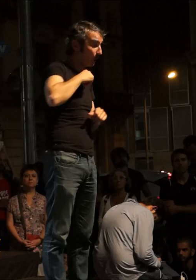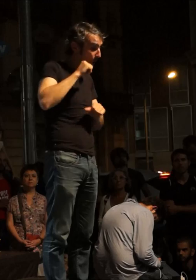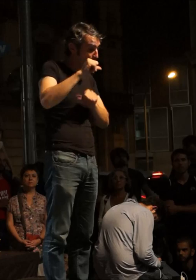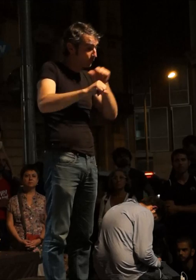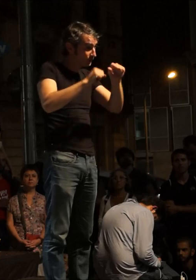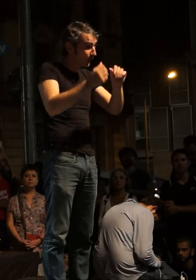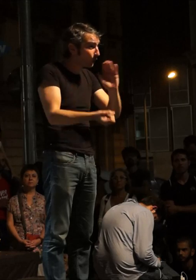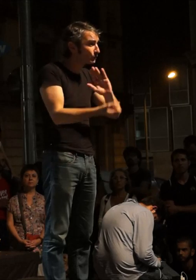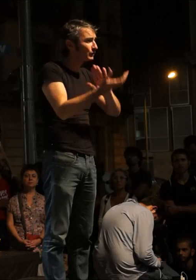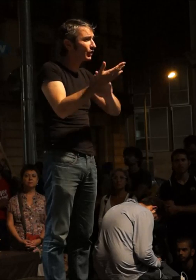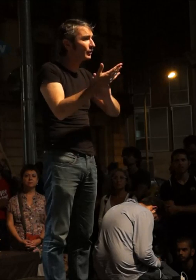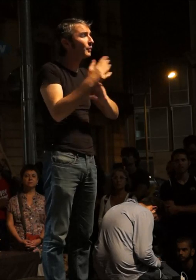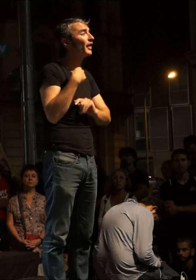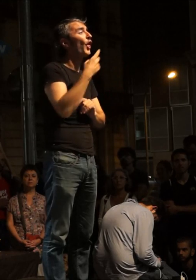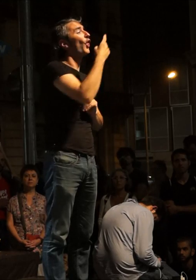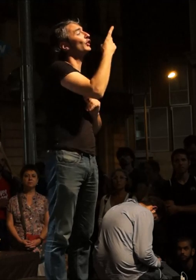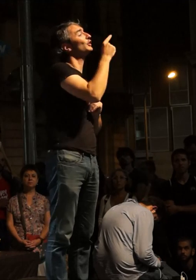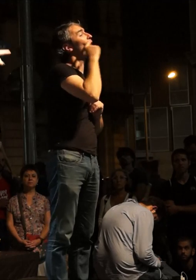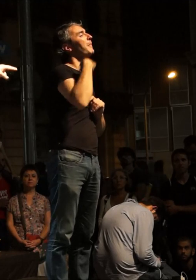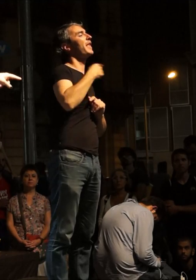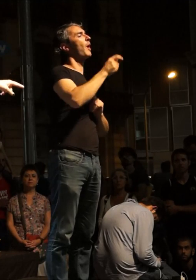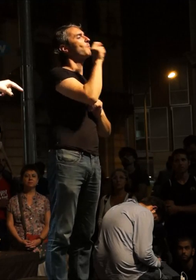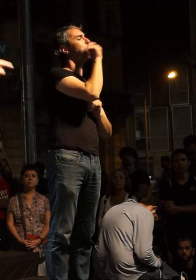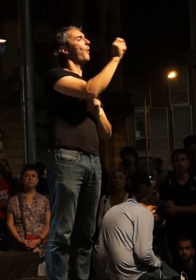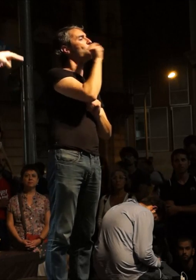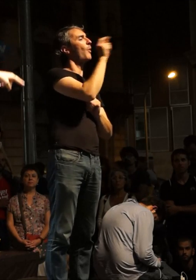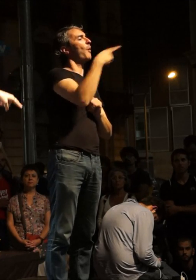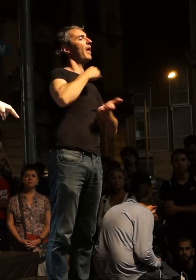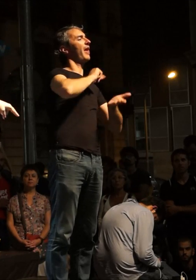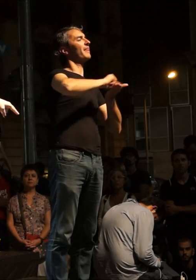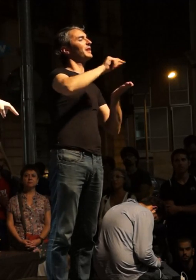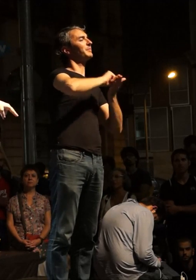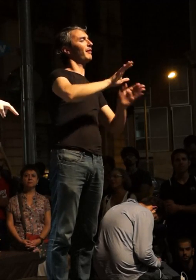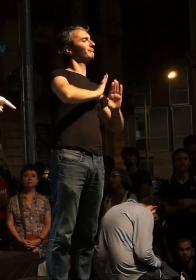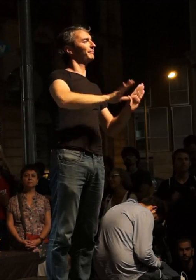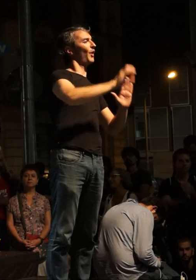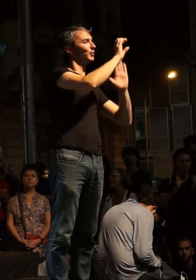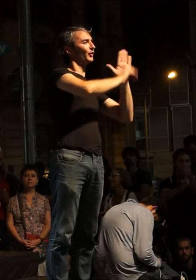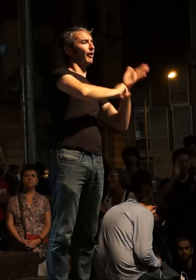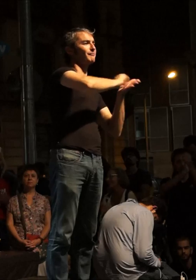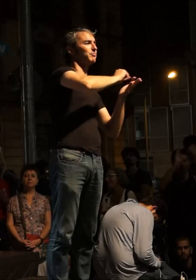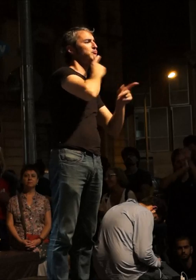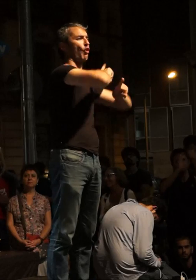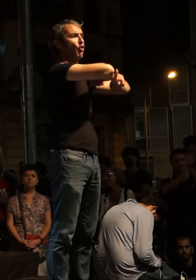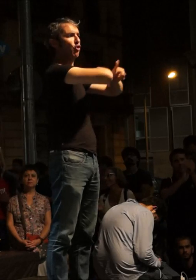no són dotze homes fumant polo, tancats en un despatx i redactant una Constitució.